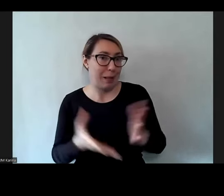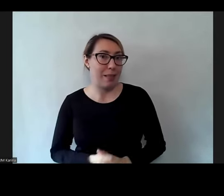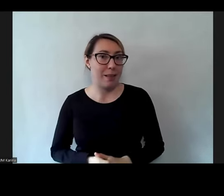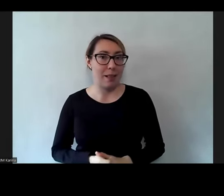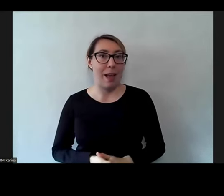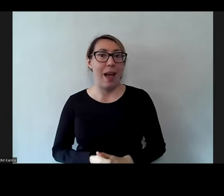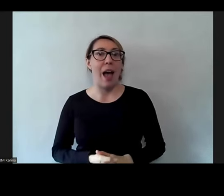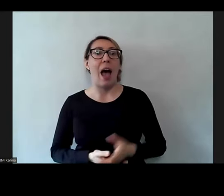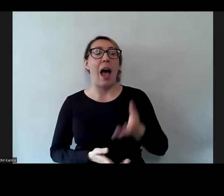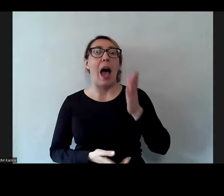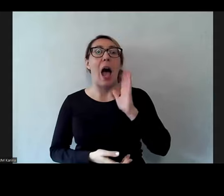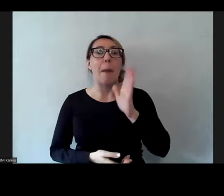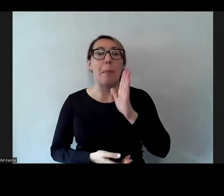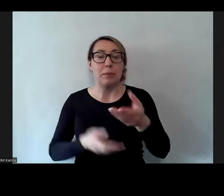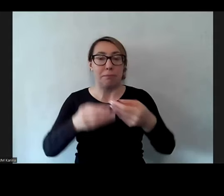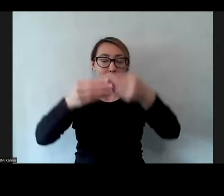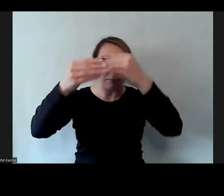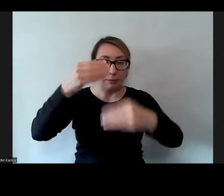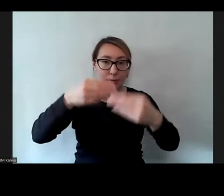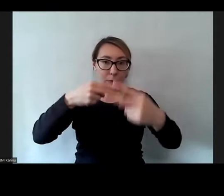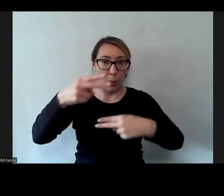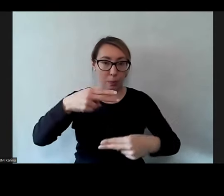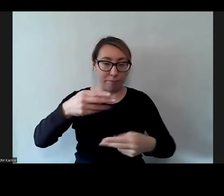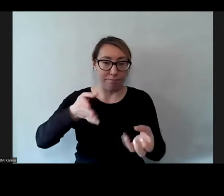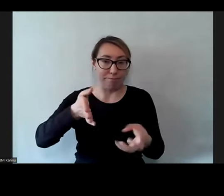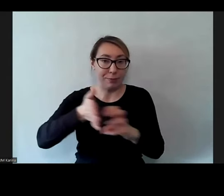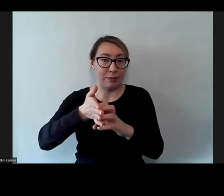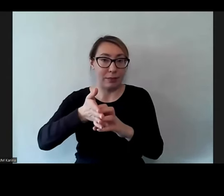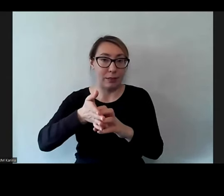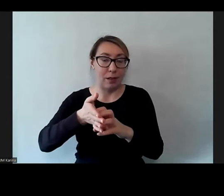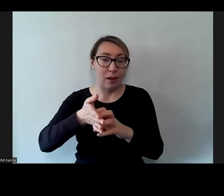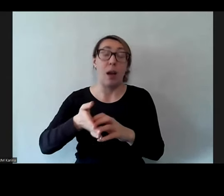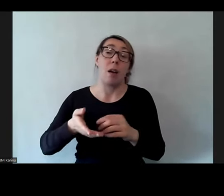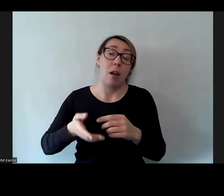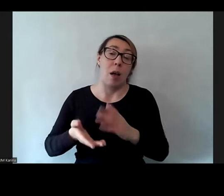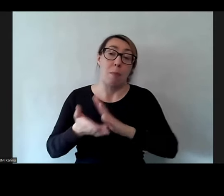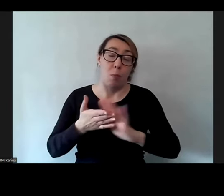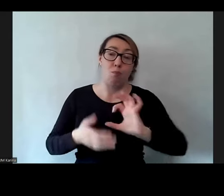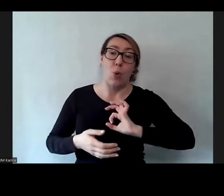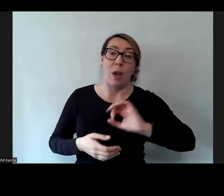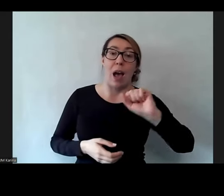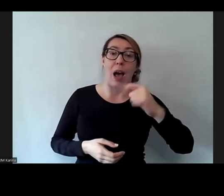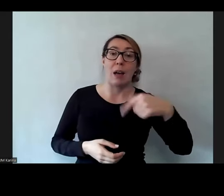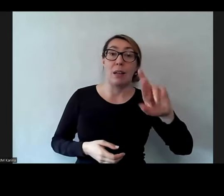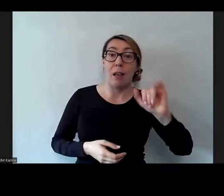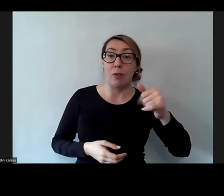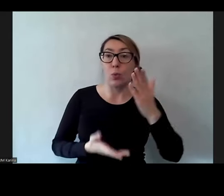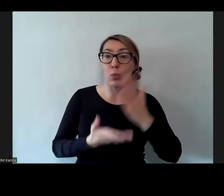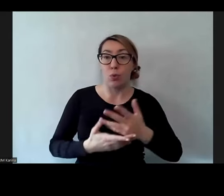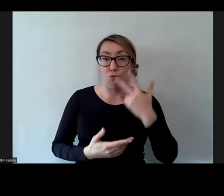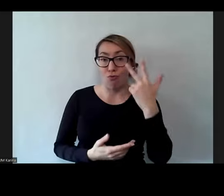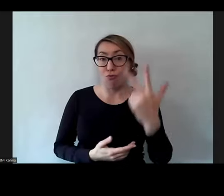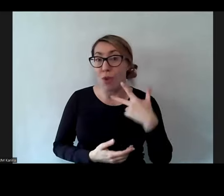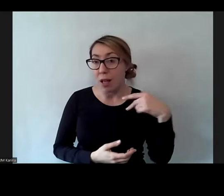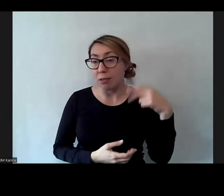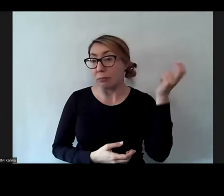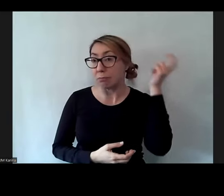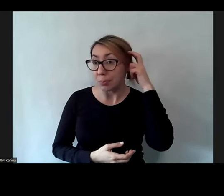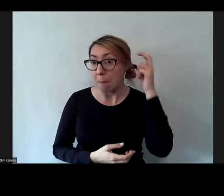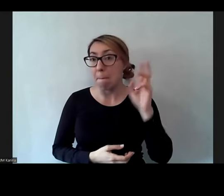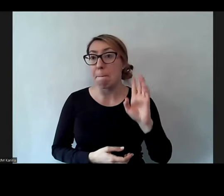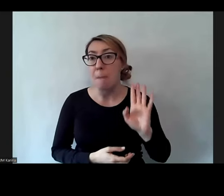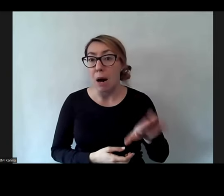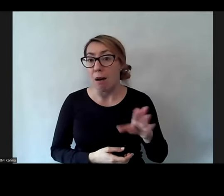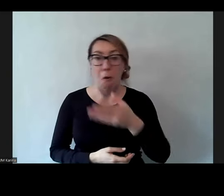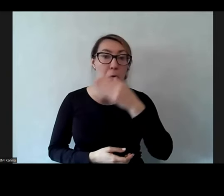Ale pod tym wpisem pojawia się smutny wpis. Słuchajcie, bo mój Adrian ma już trzy lata implant ślimakowy i on